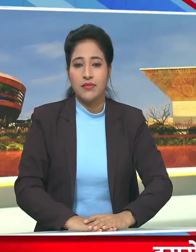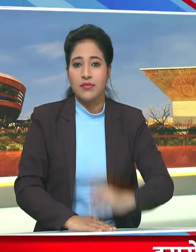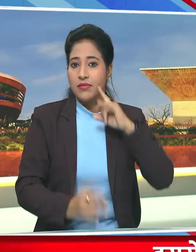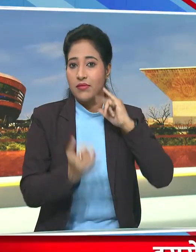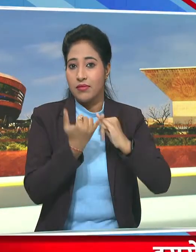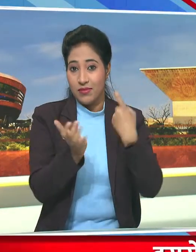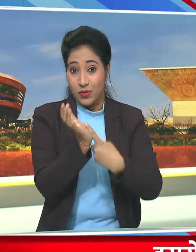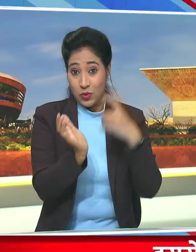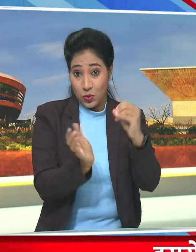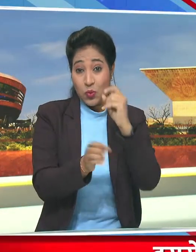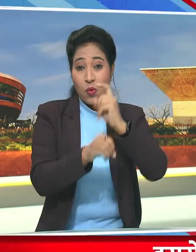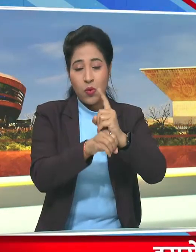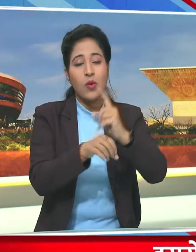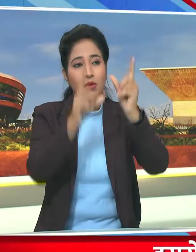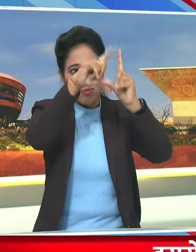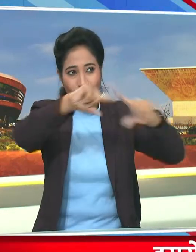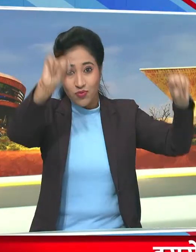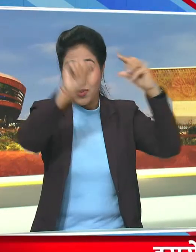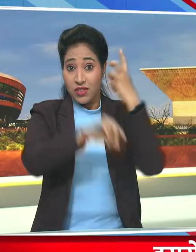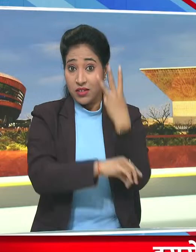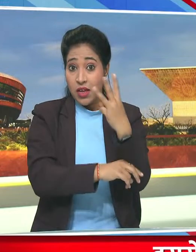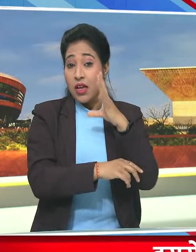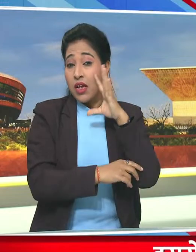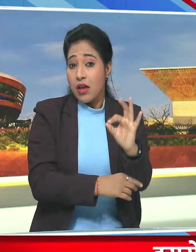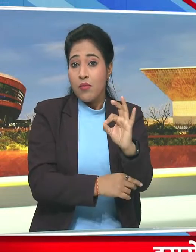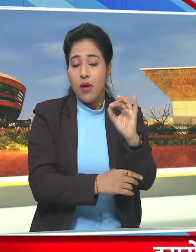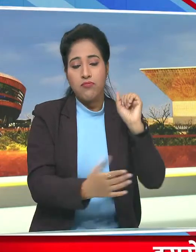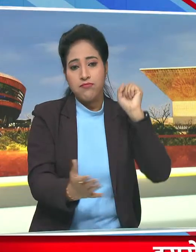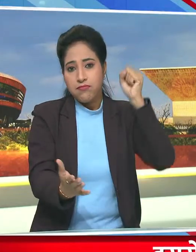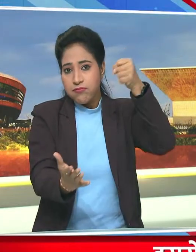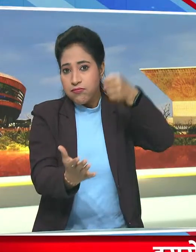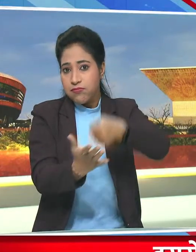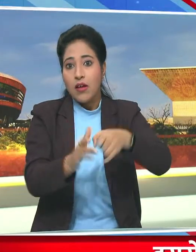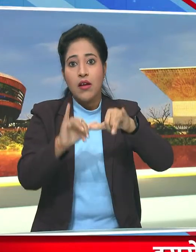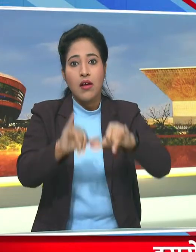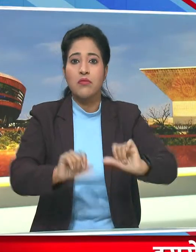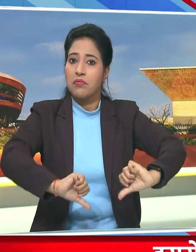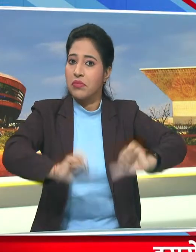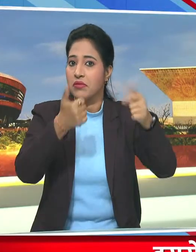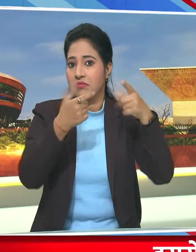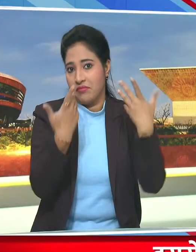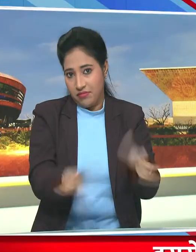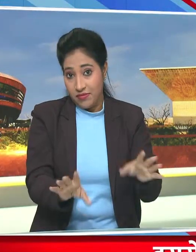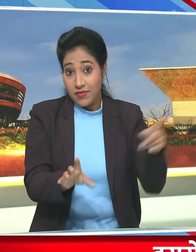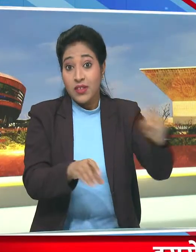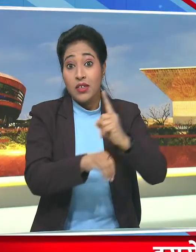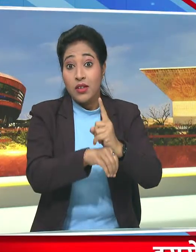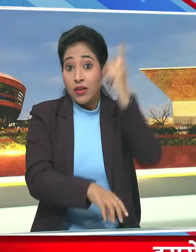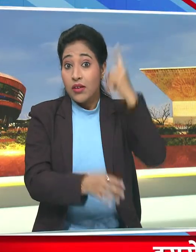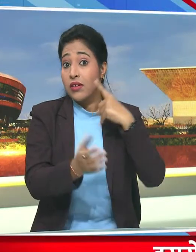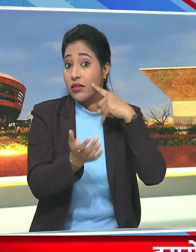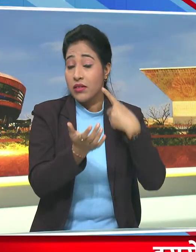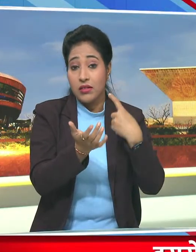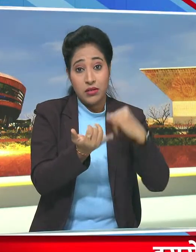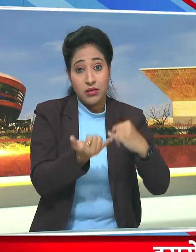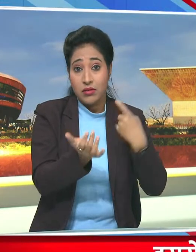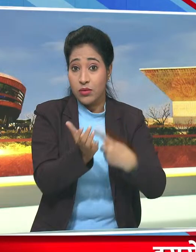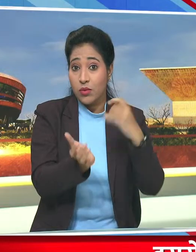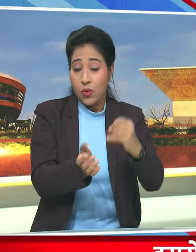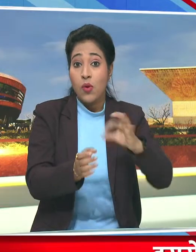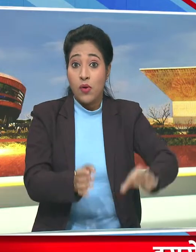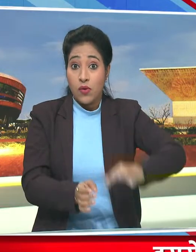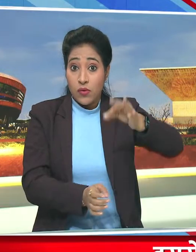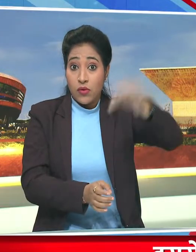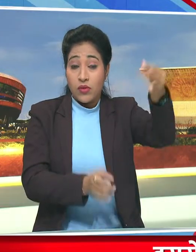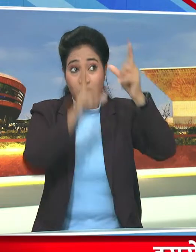इस्रों ने चंद्रयान तीन के एहम हिस्से को धर्किकी गक्षा में वापस लाने में पाई सफल था इस्रों के सफल प्रियोक से भविश्य